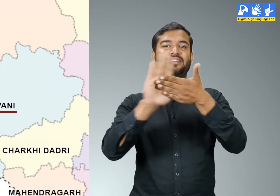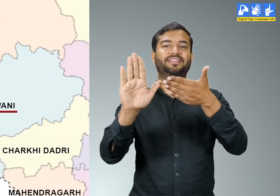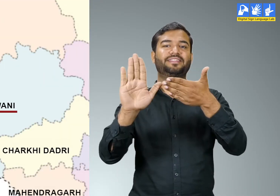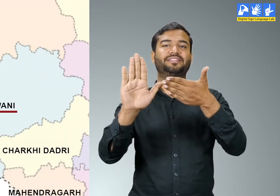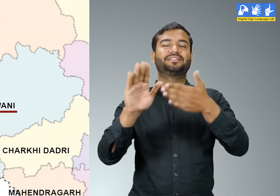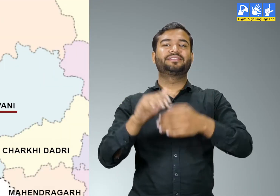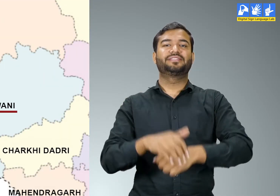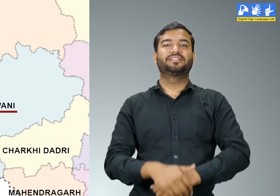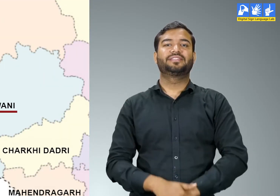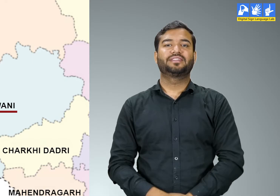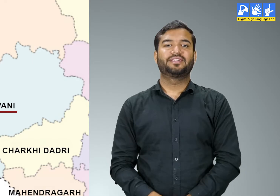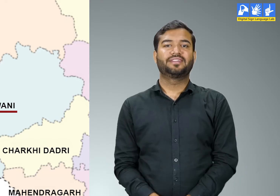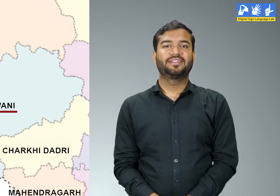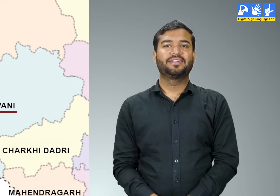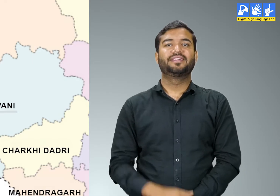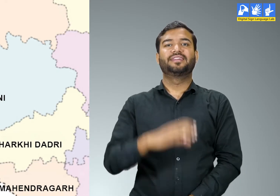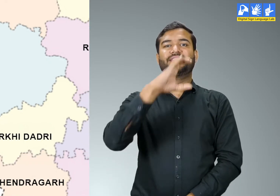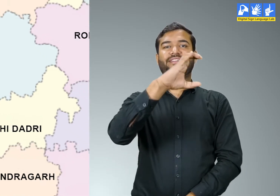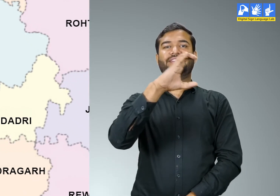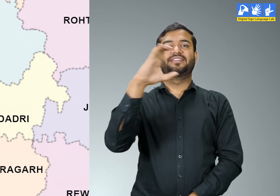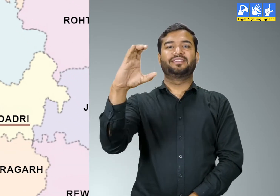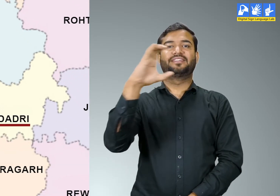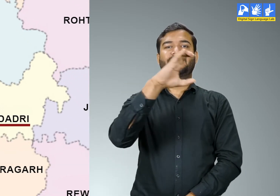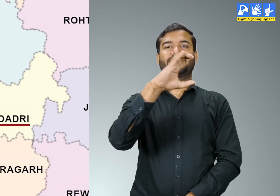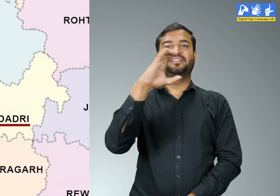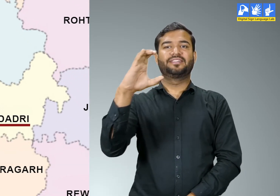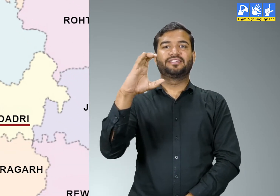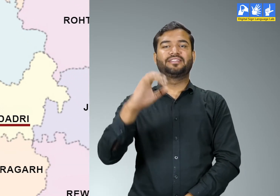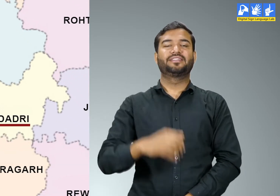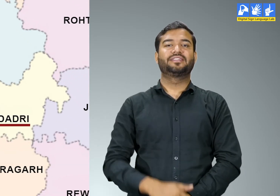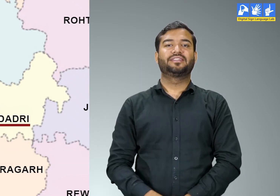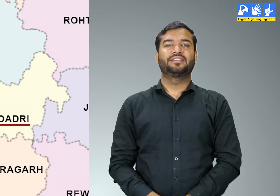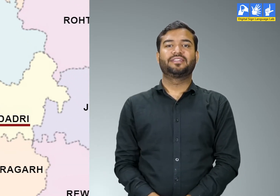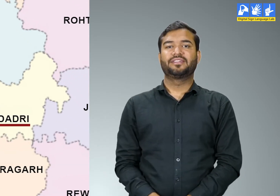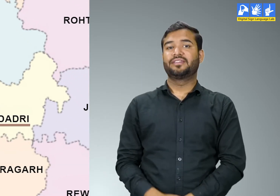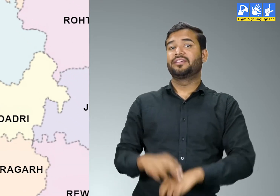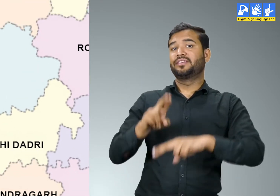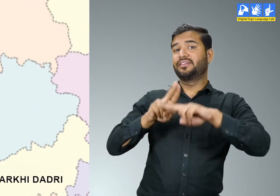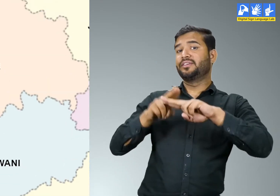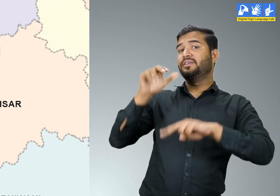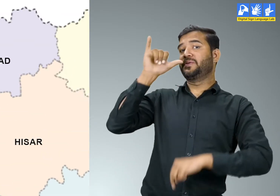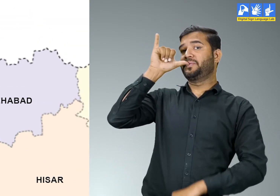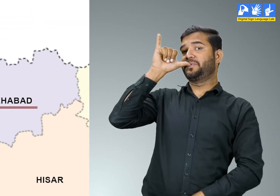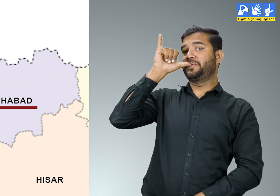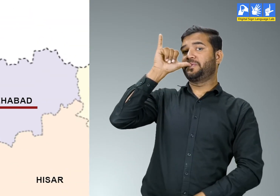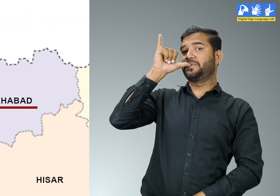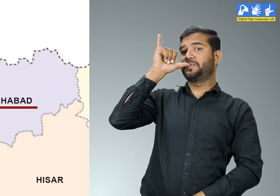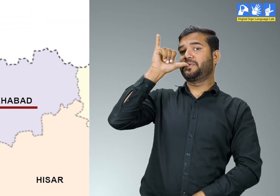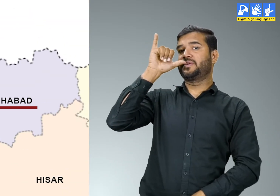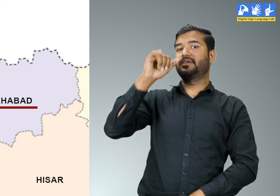भीवानी चर्की दादरी फत्याबाद